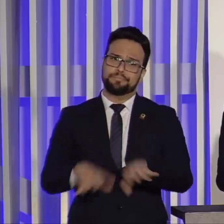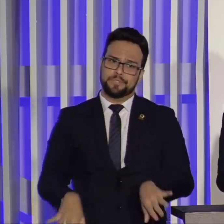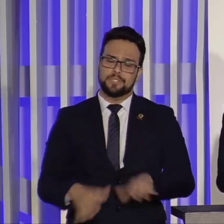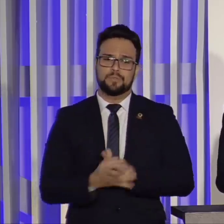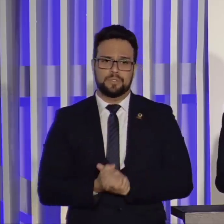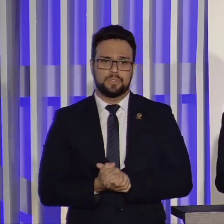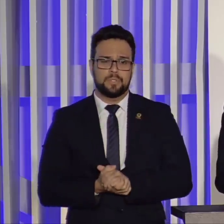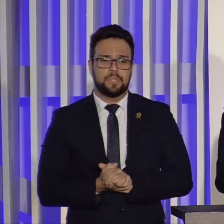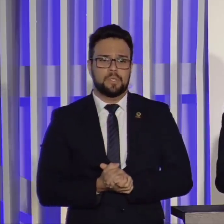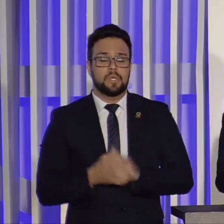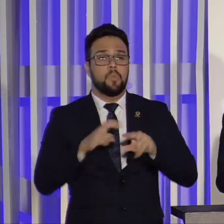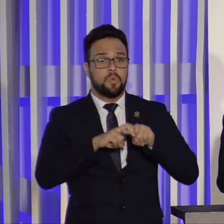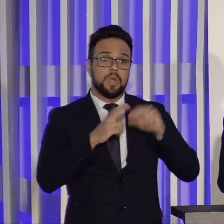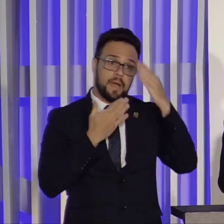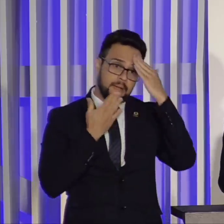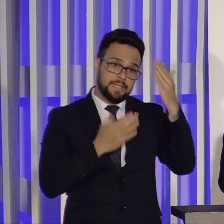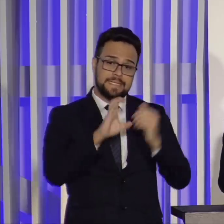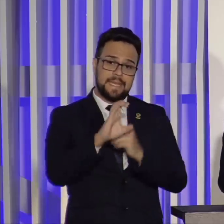agradeço ao trabalho da CNI,